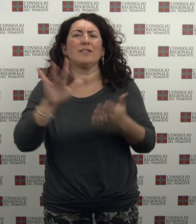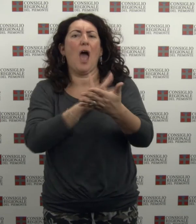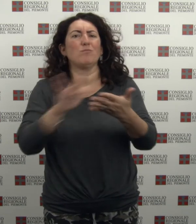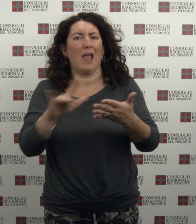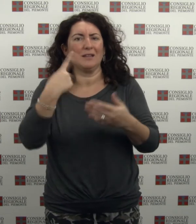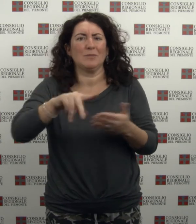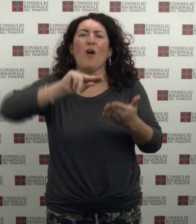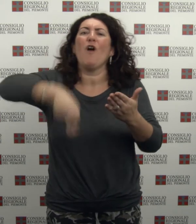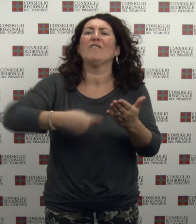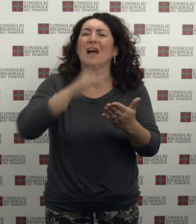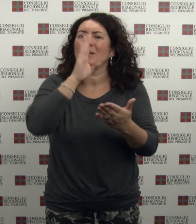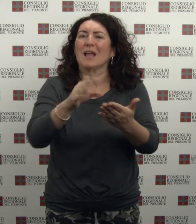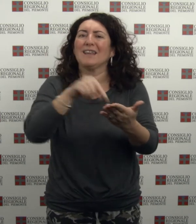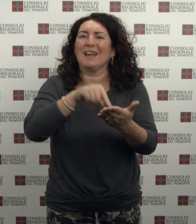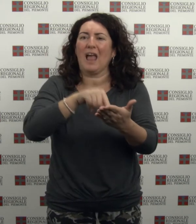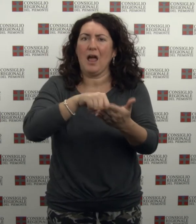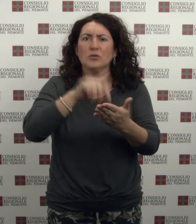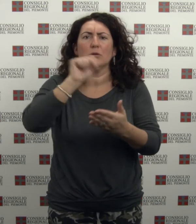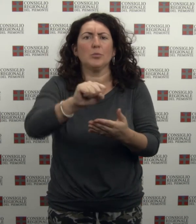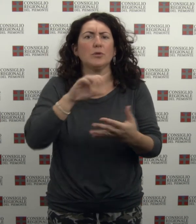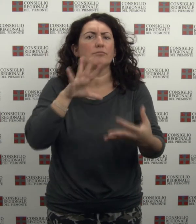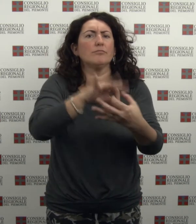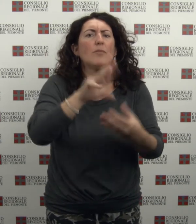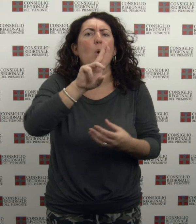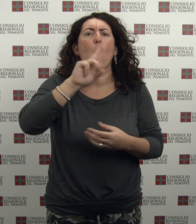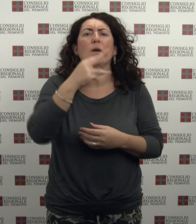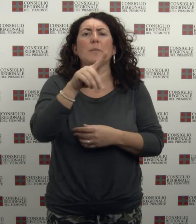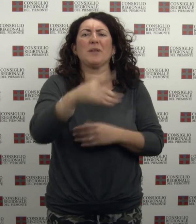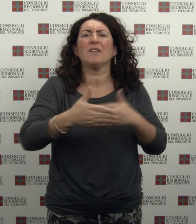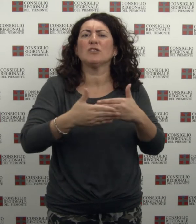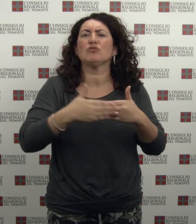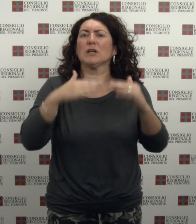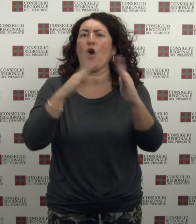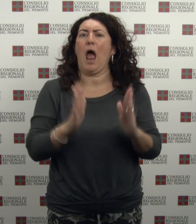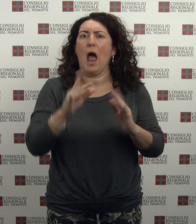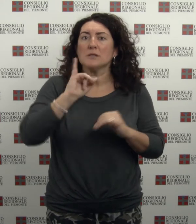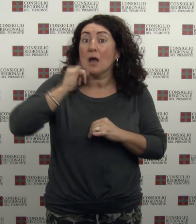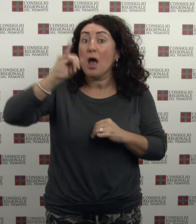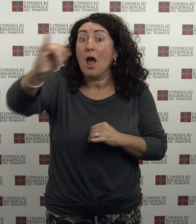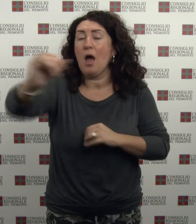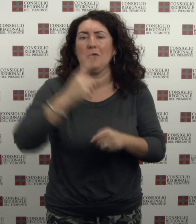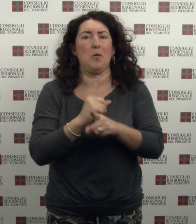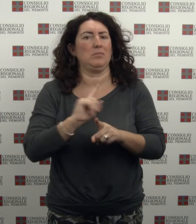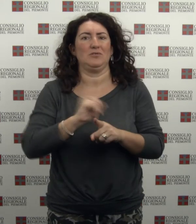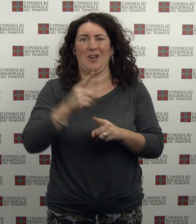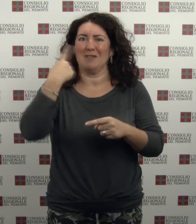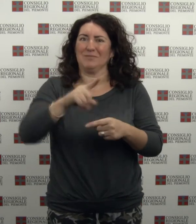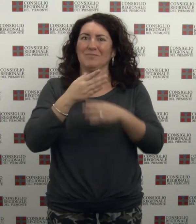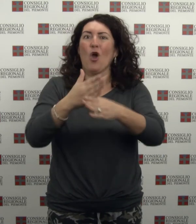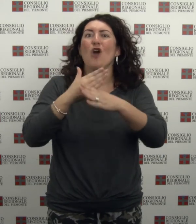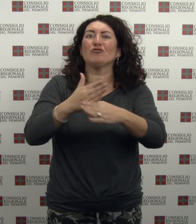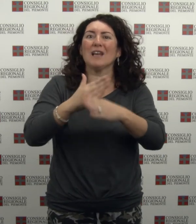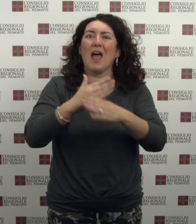permettendo al cittadino di appoggiarsi alla sede URP più vicina a casa propria Il servizio di conciliazione delle parti, nelle controversie tra utenti e